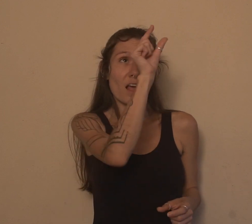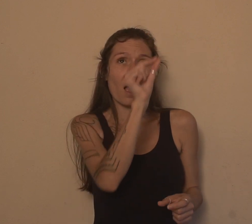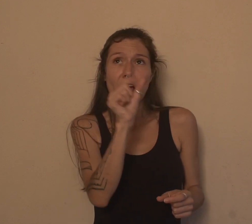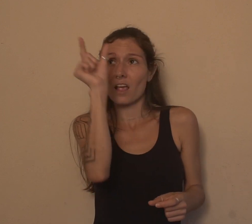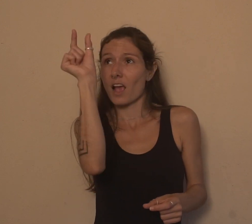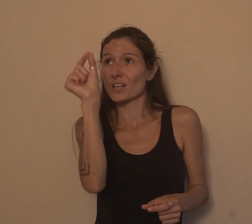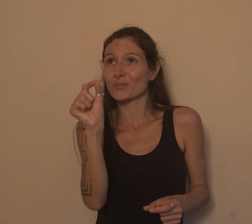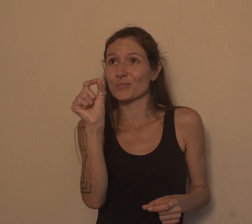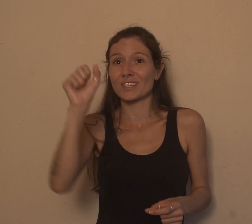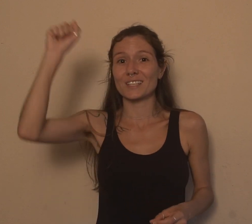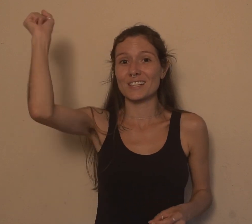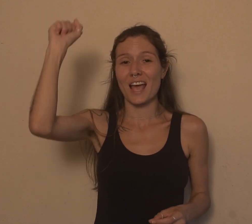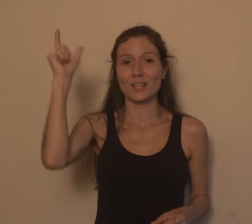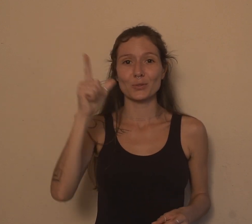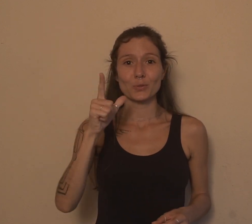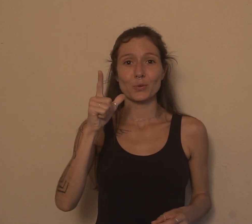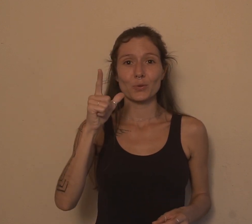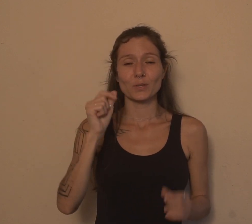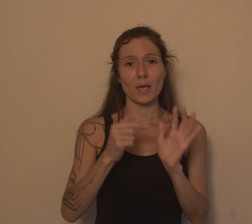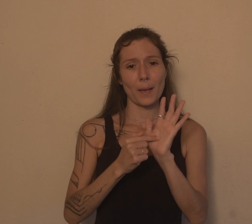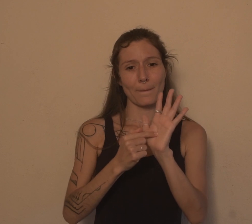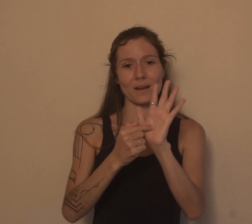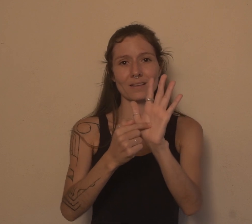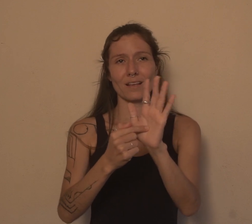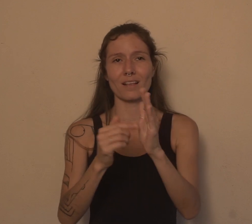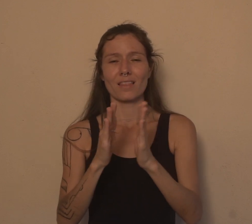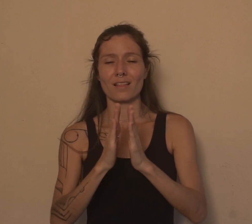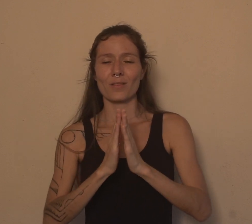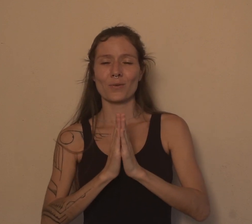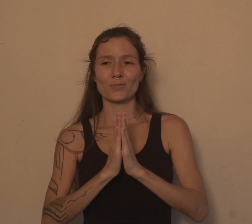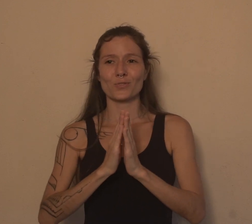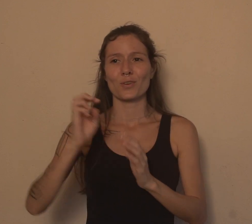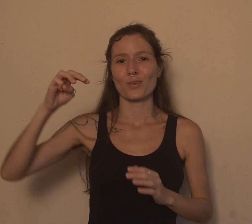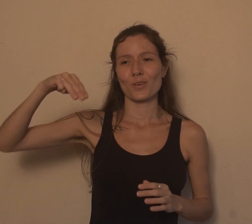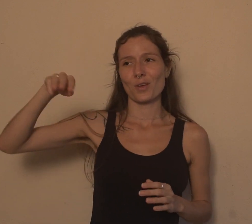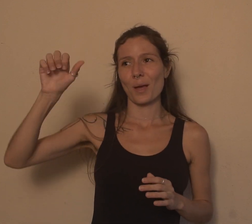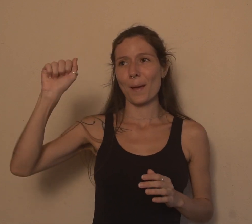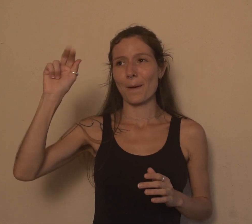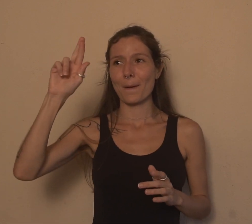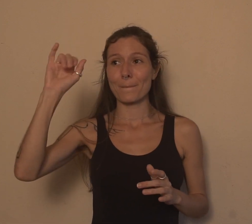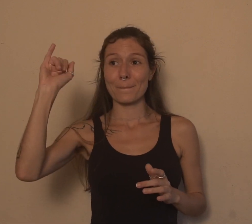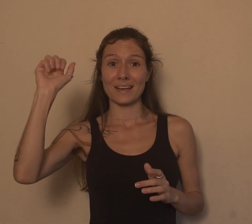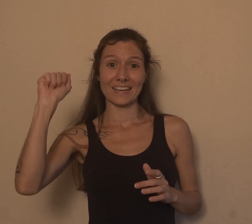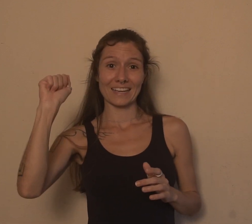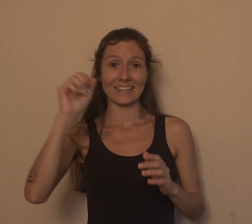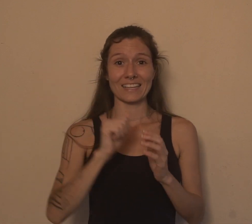sempre me cobra da fita azul, da Nossa Senhora, pega no pé, canta ali na bandeira, quando tem uma